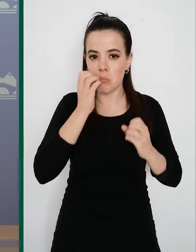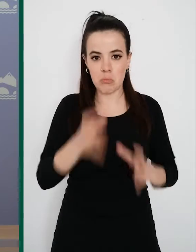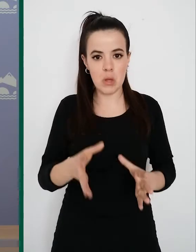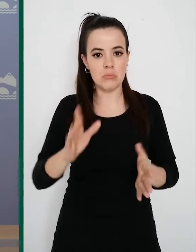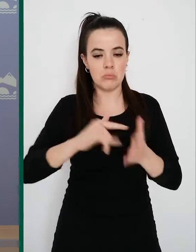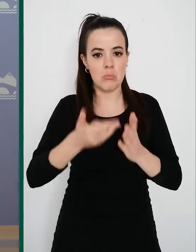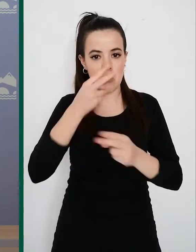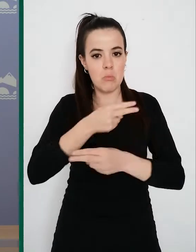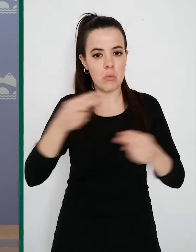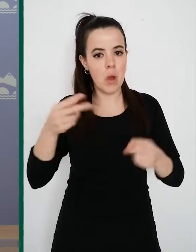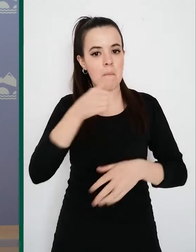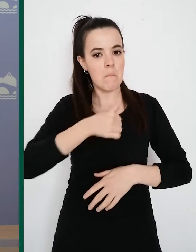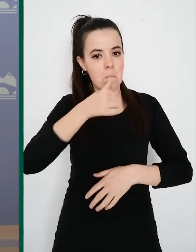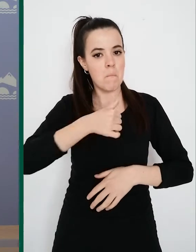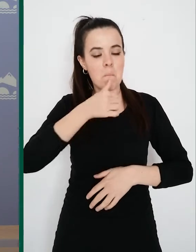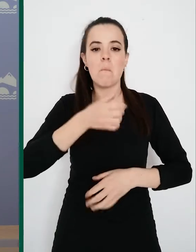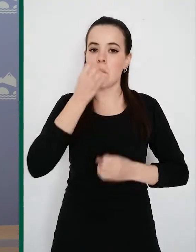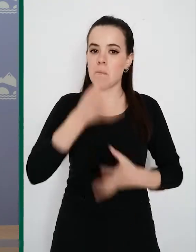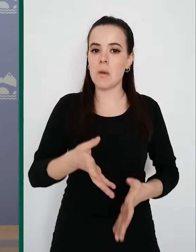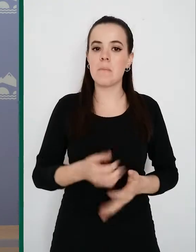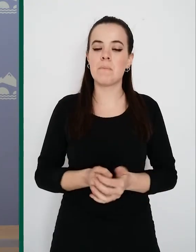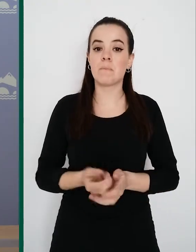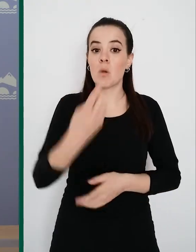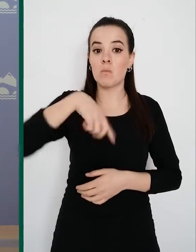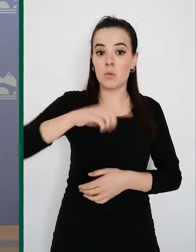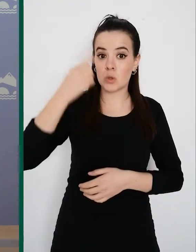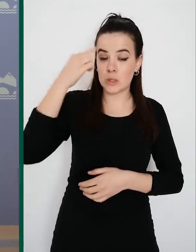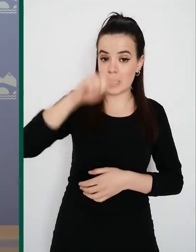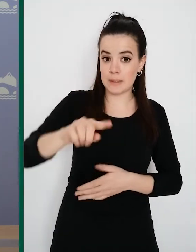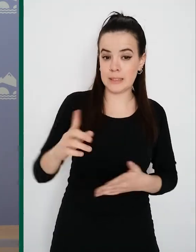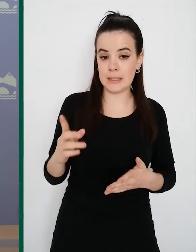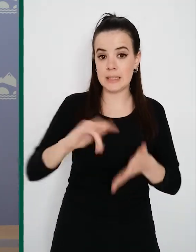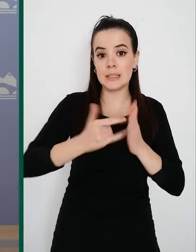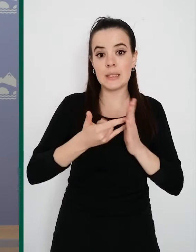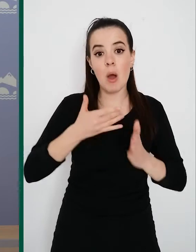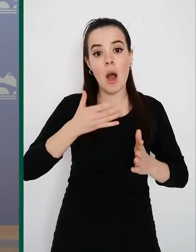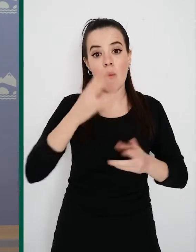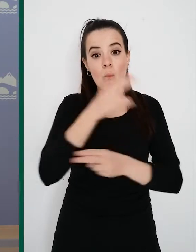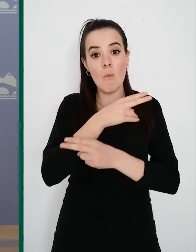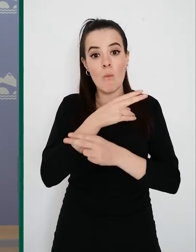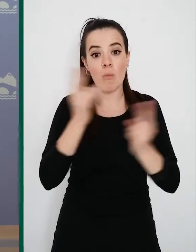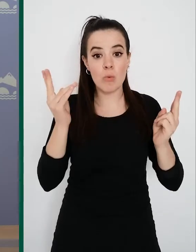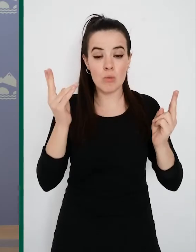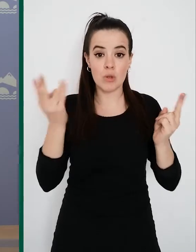pandemia. Como bien conocen, el sistema, el músculo, no es otra cosa que el profesional.